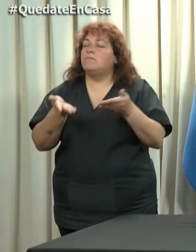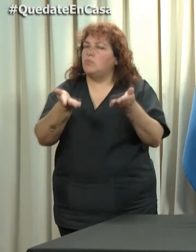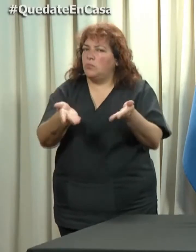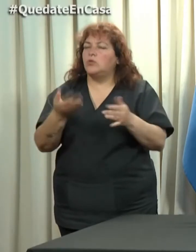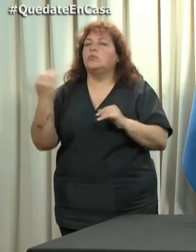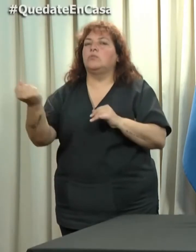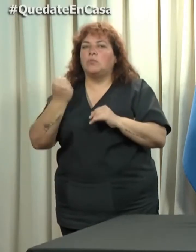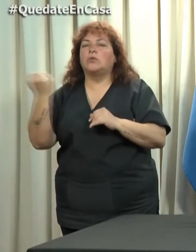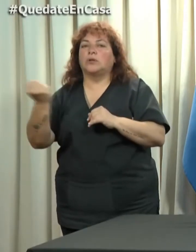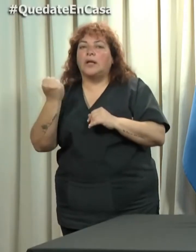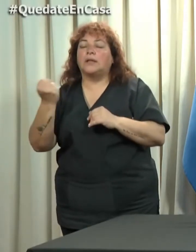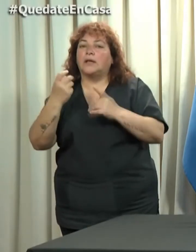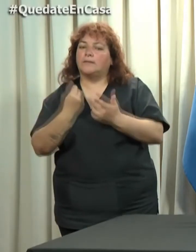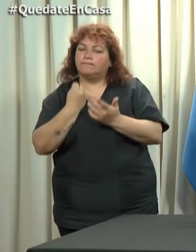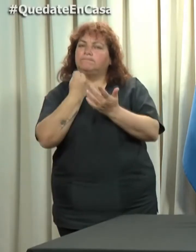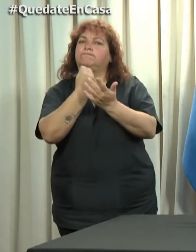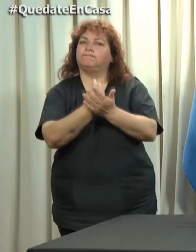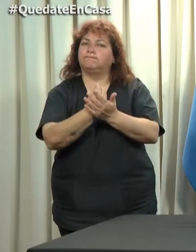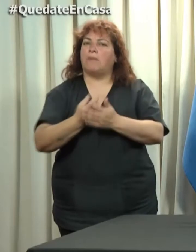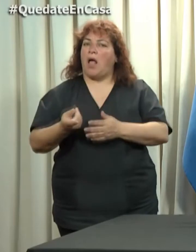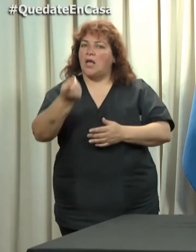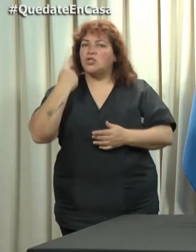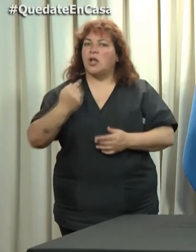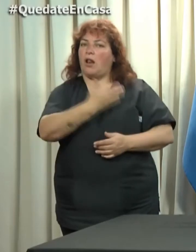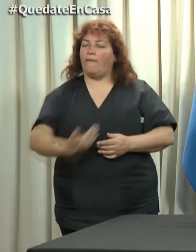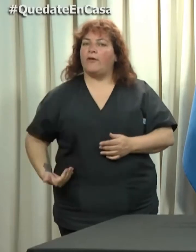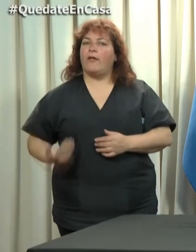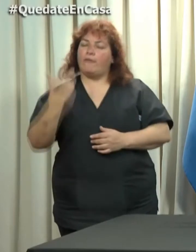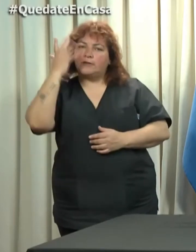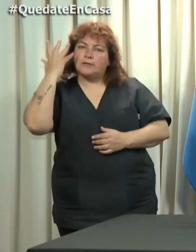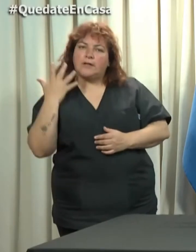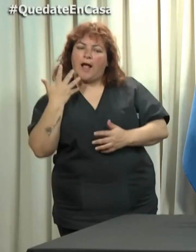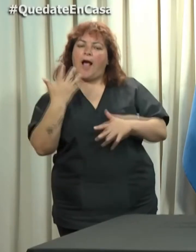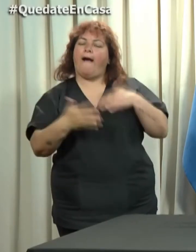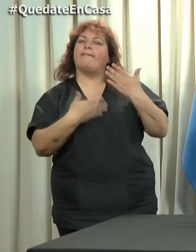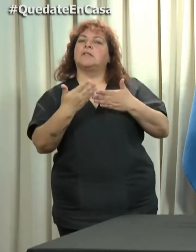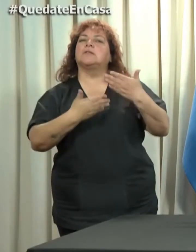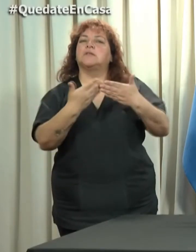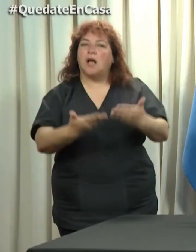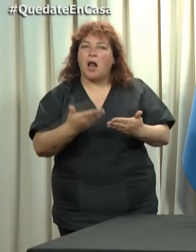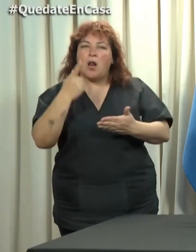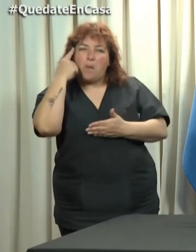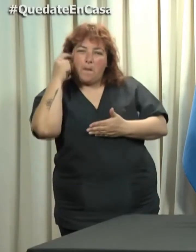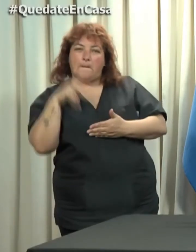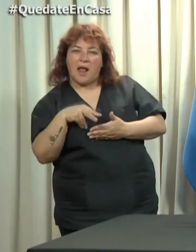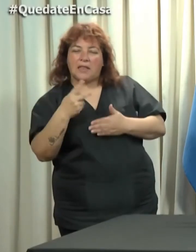importante la participación de ayer del gobernador y el hecho de estar avanzando ya en un plan económico y social